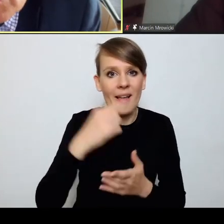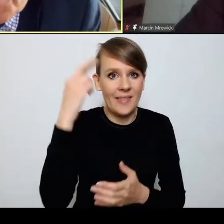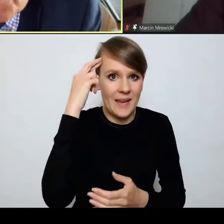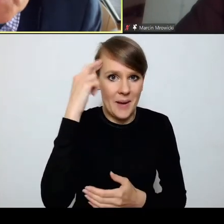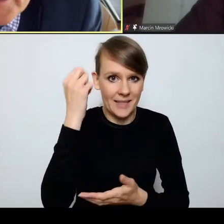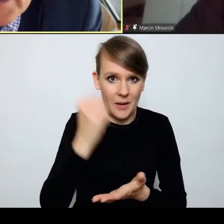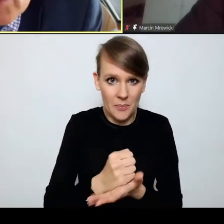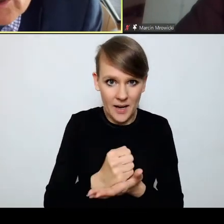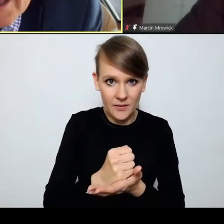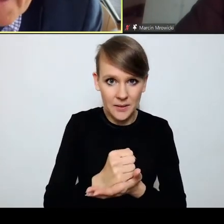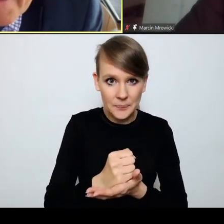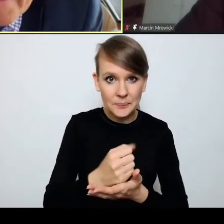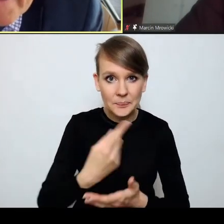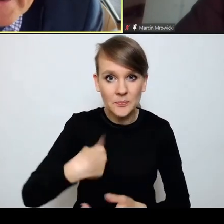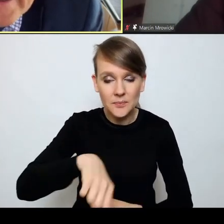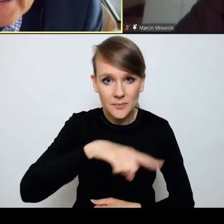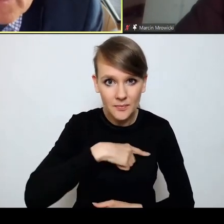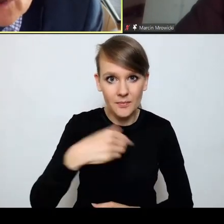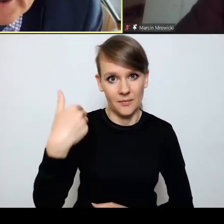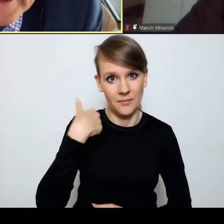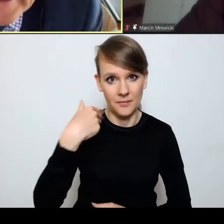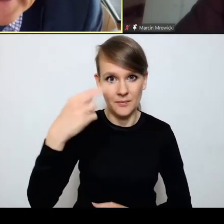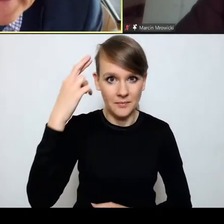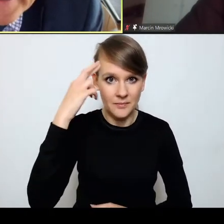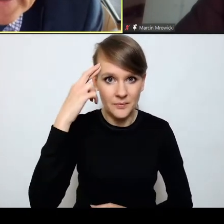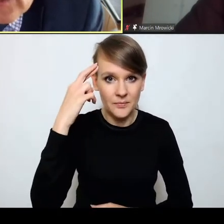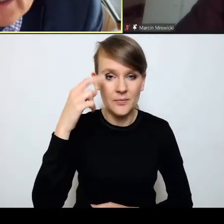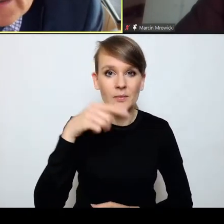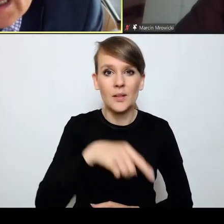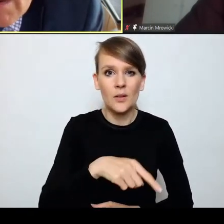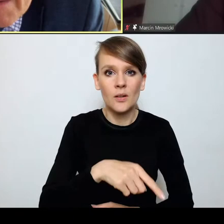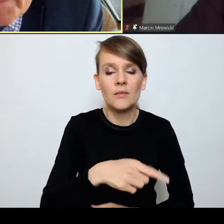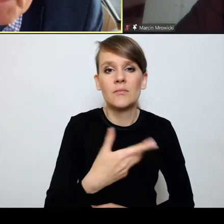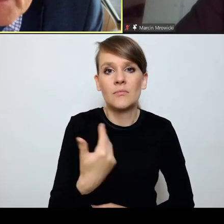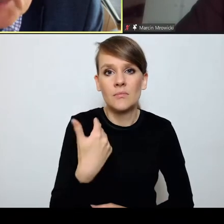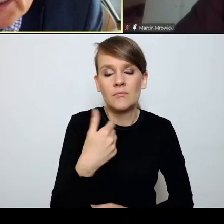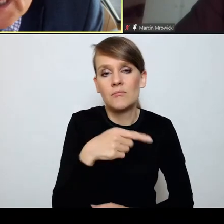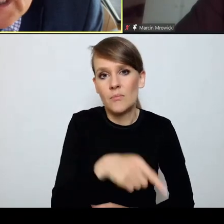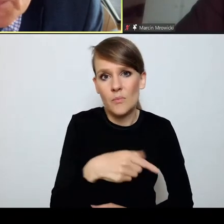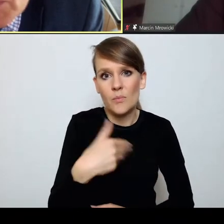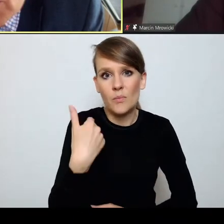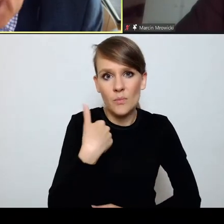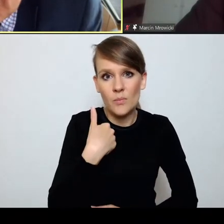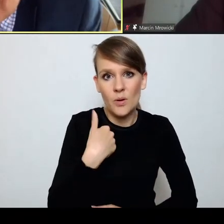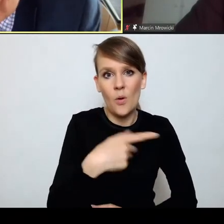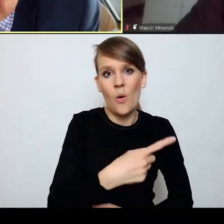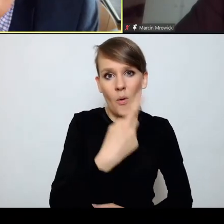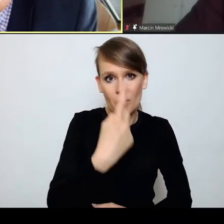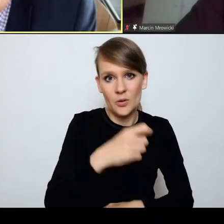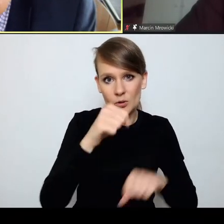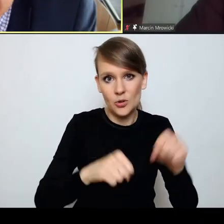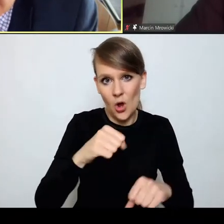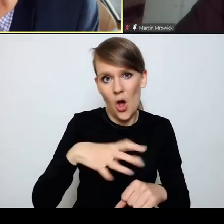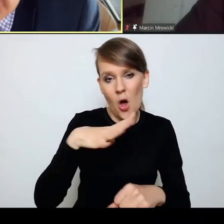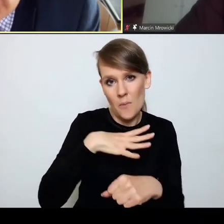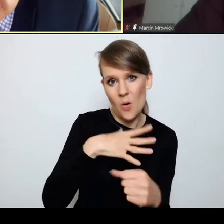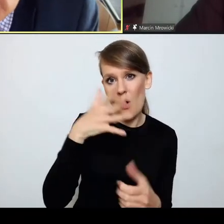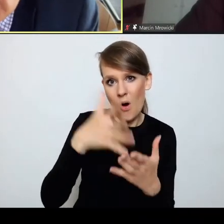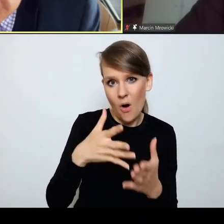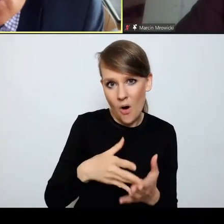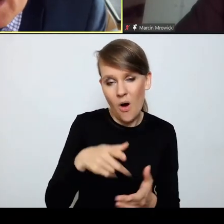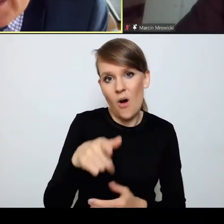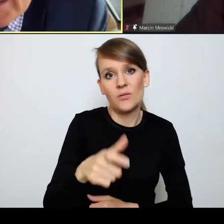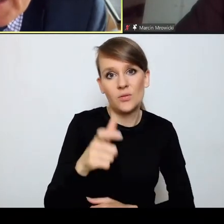rozumieliśmy znamiona zbrodni, która została w pierwszej instancji przypisana. Może się zdarzyć,